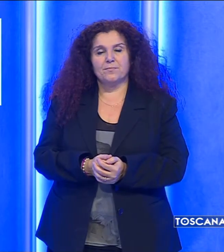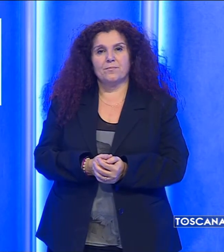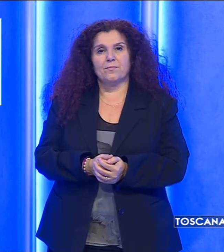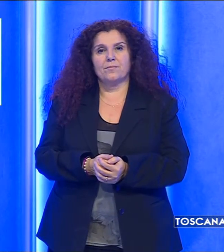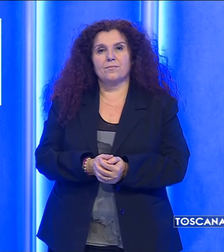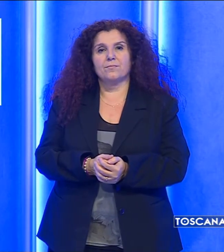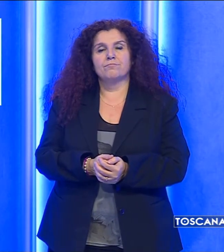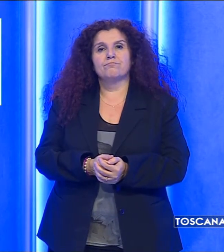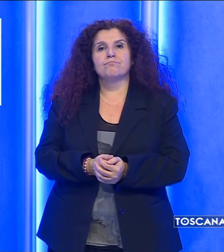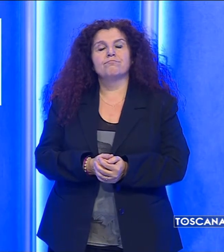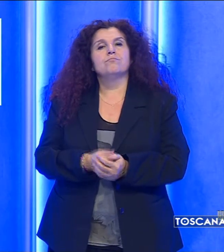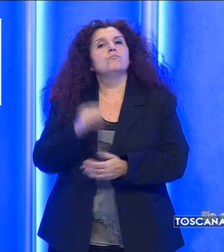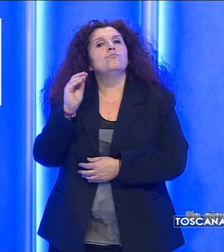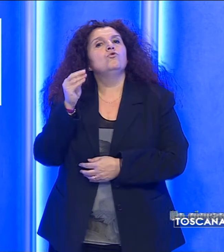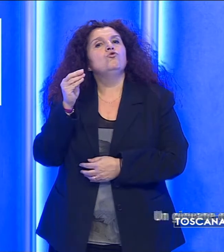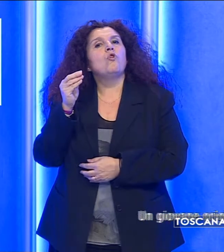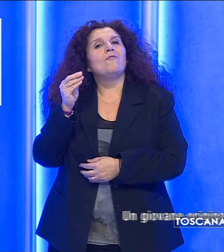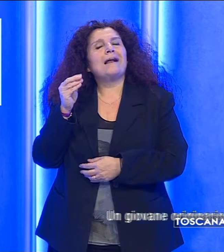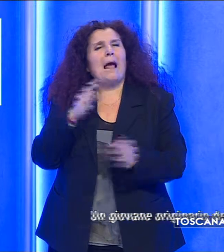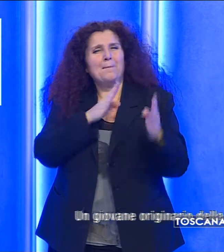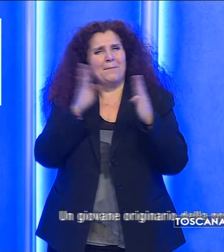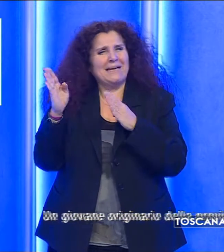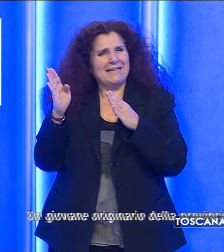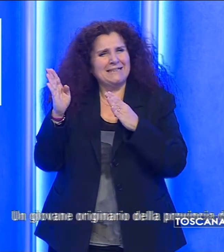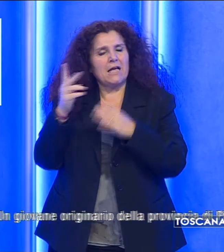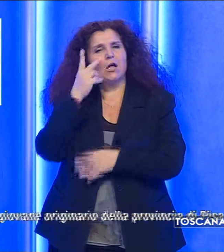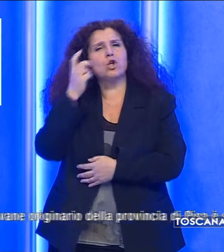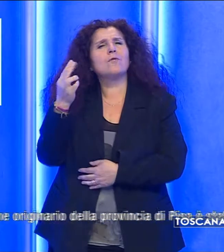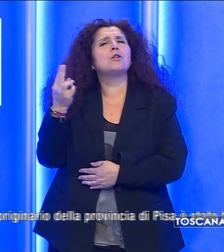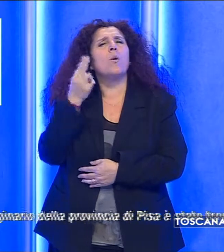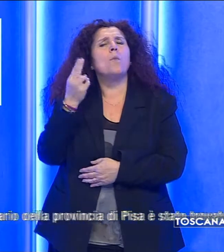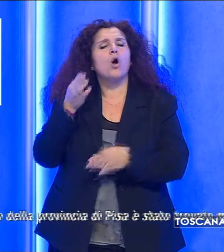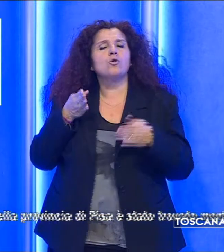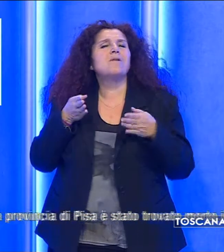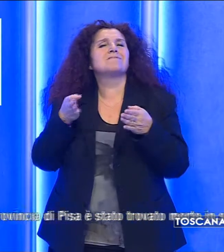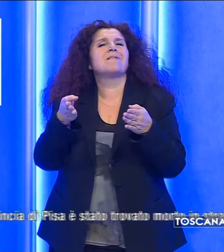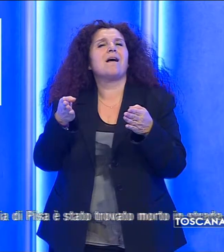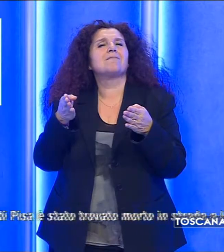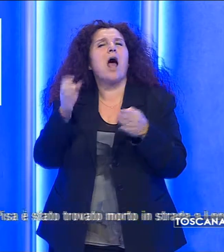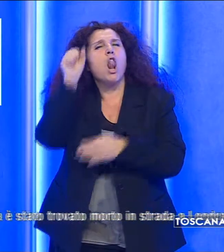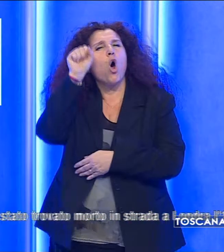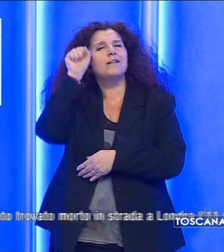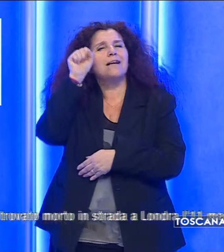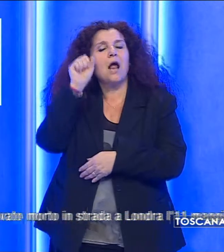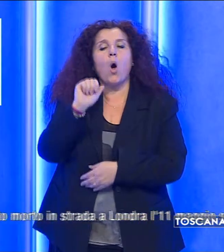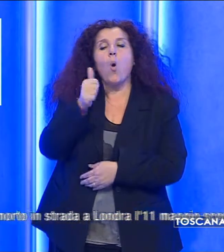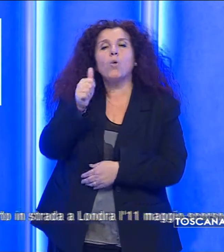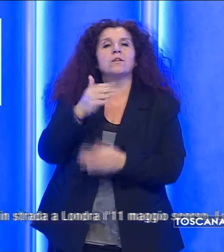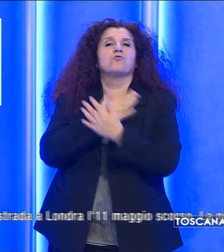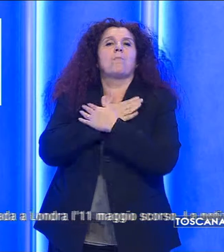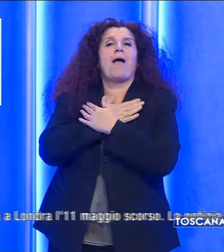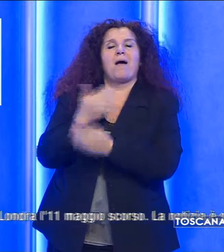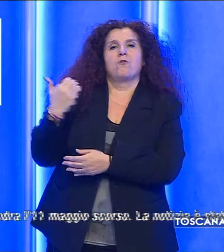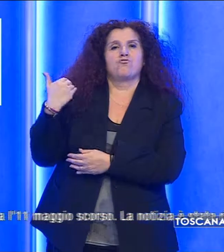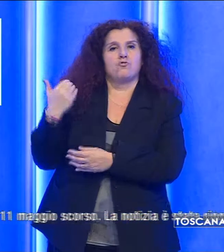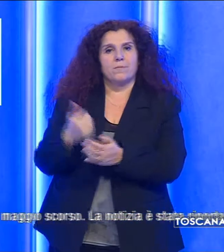Un giovane originario della provincia di Pisa è stato trovato morto in strada a Londra l'11 maggio scorso.